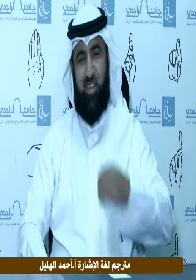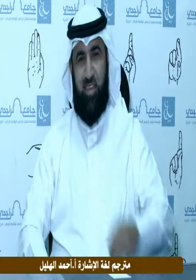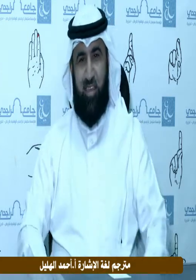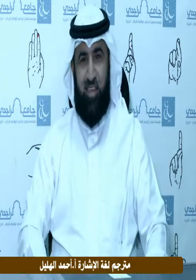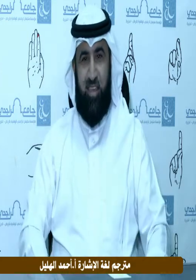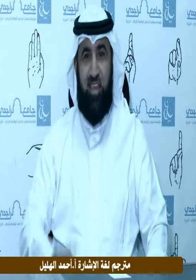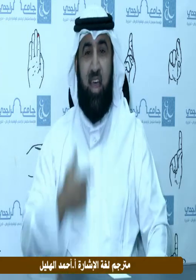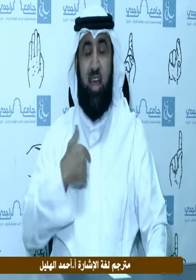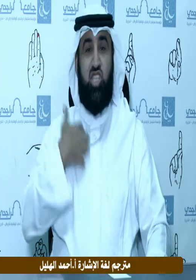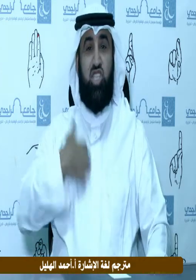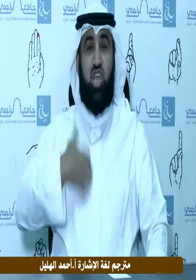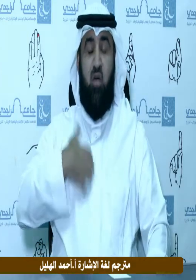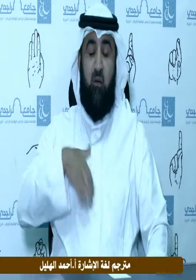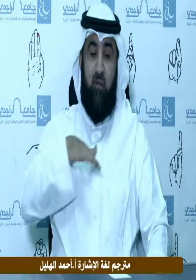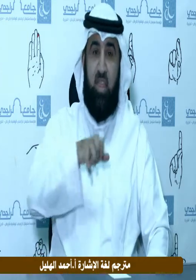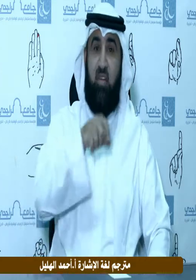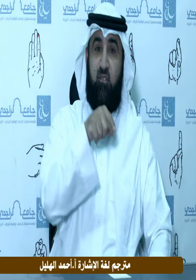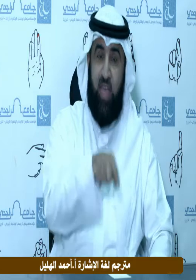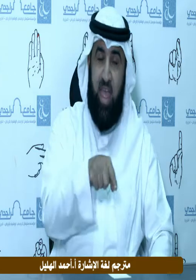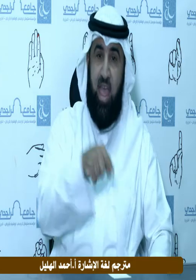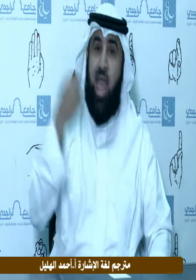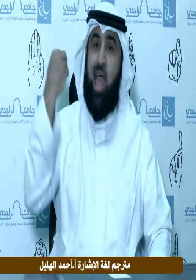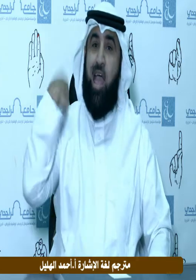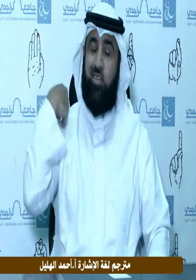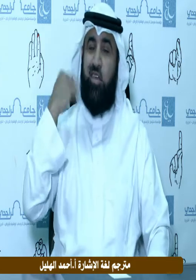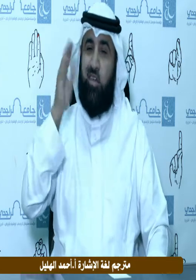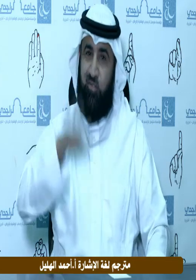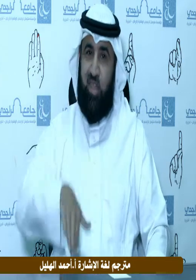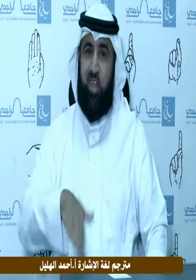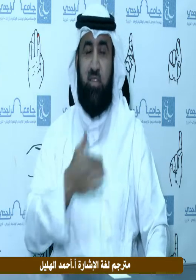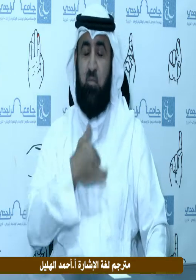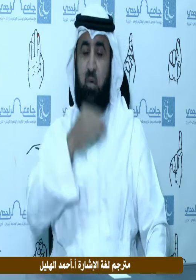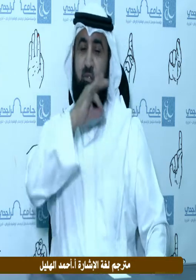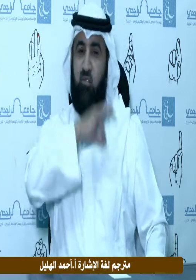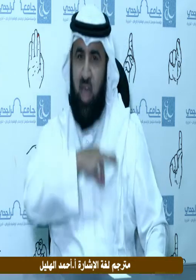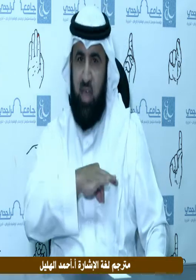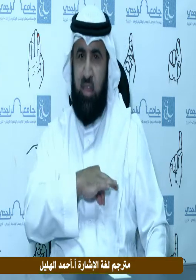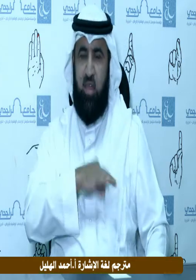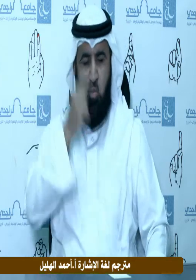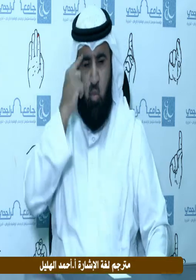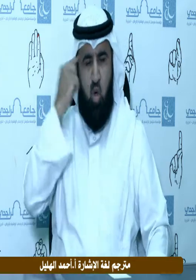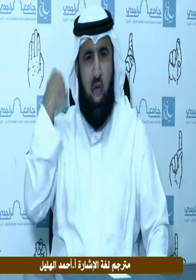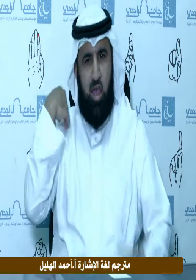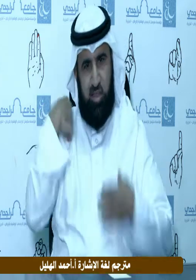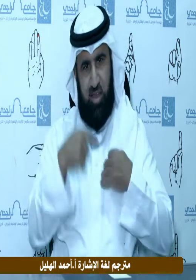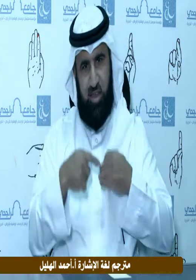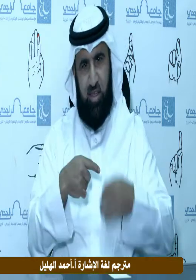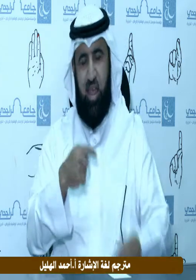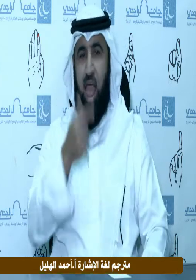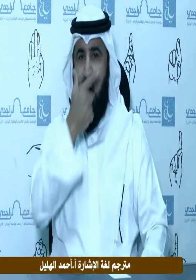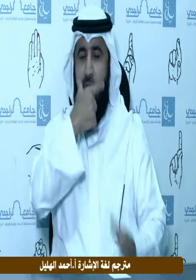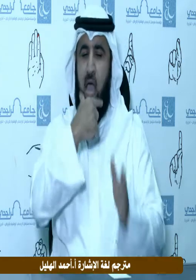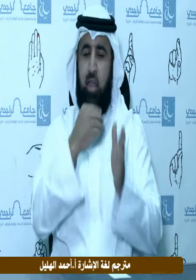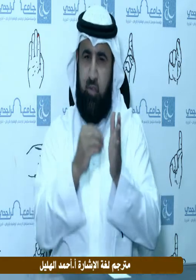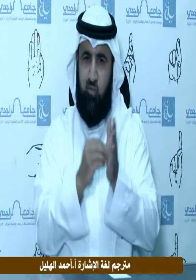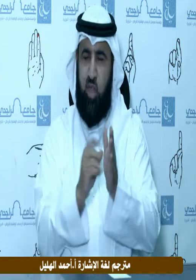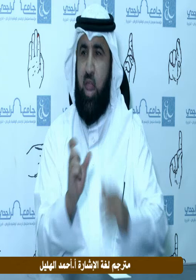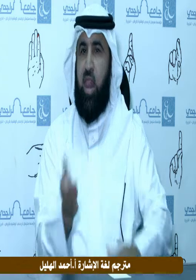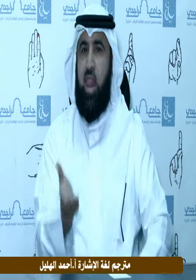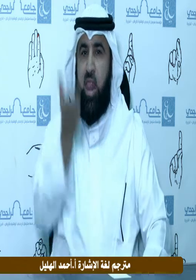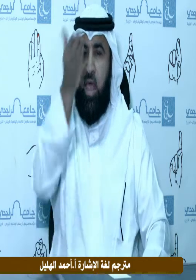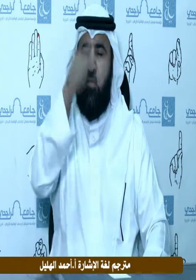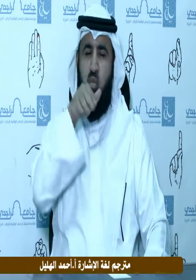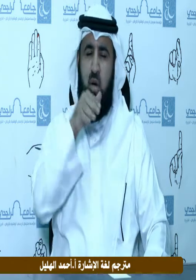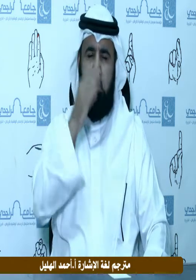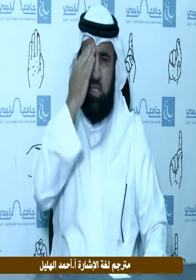قضاء شهوته يرجو خيرها ونفعها وثوابها بقول النبي صلى الله عليه